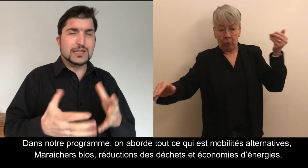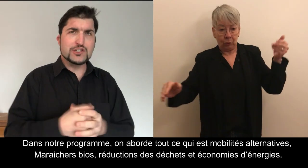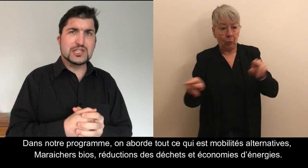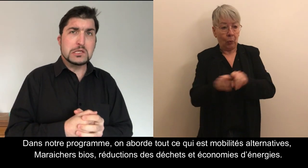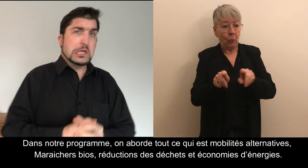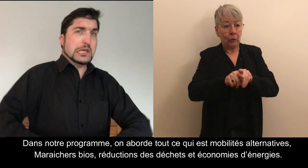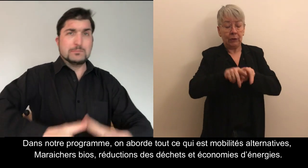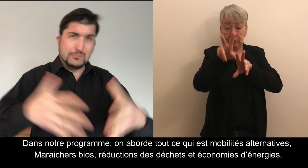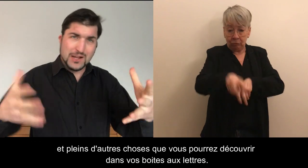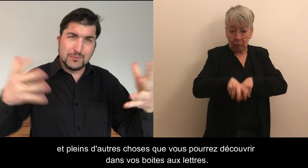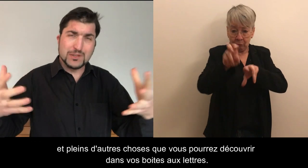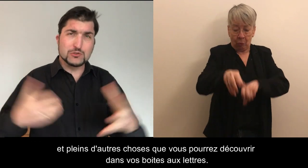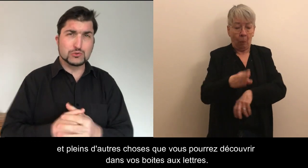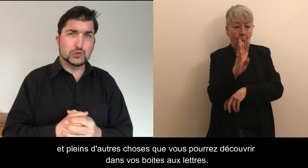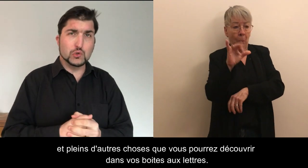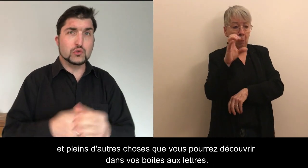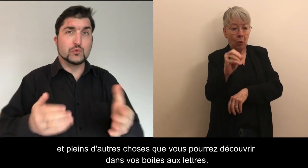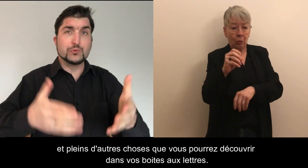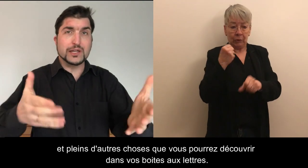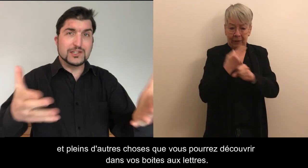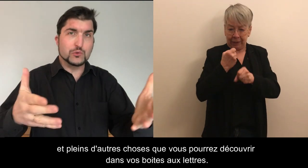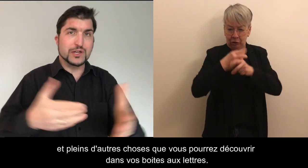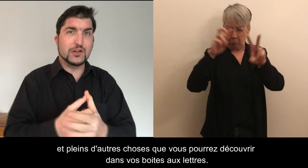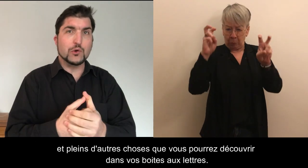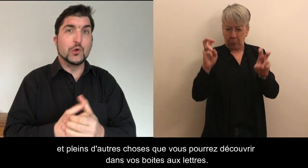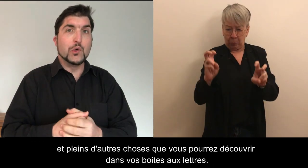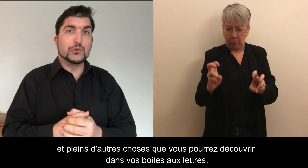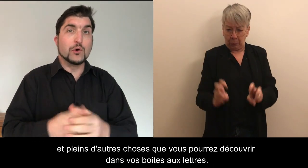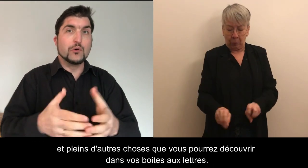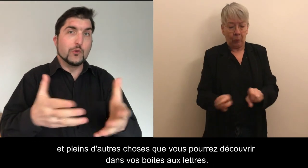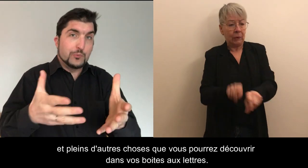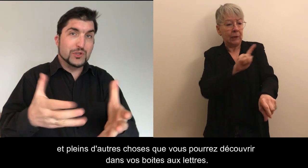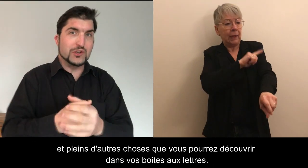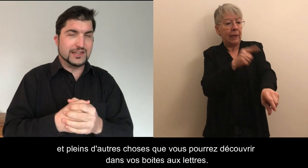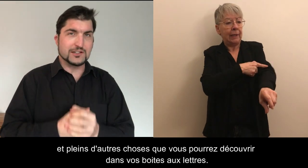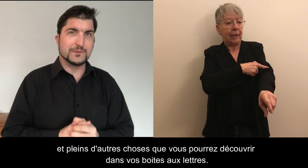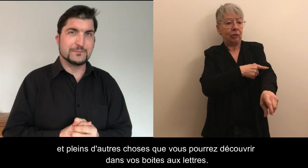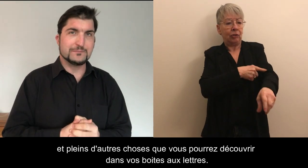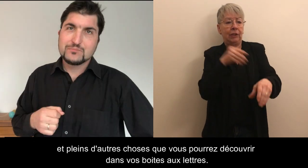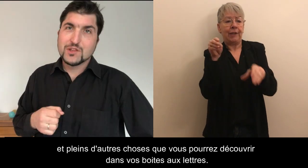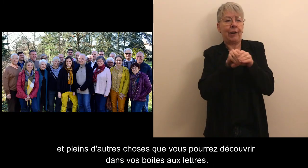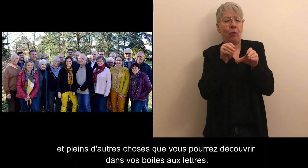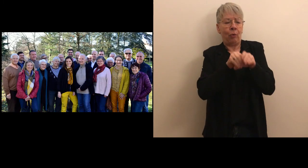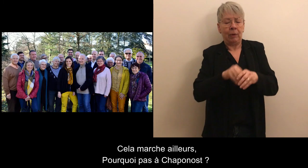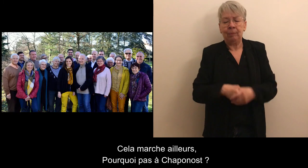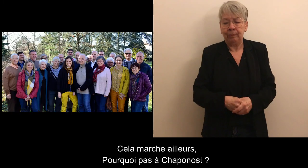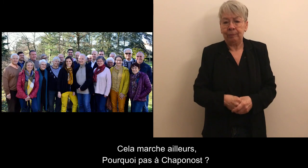économie d'énergie et plein, plein d'autres choses que vous pourrez découvrir dans vos boîtes à lettres.